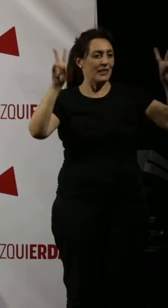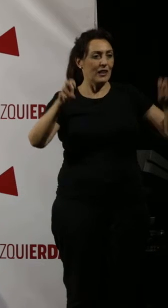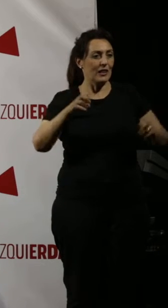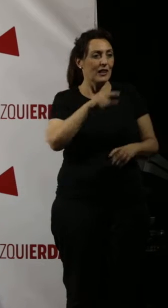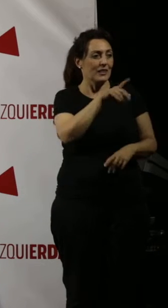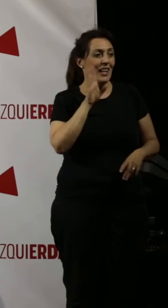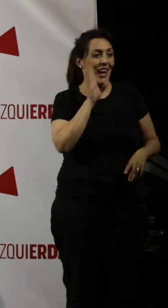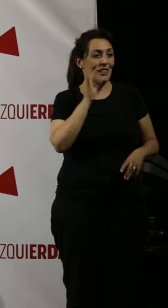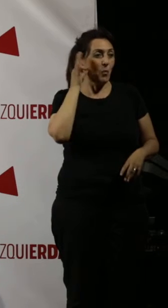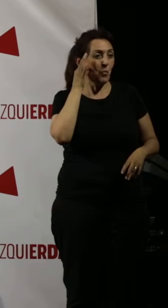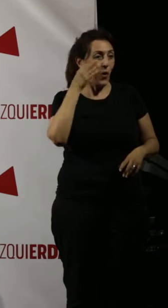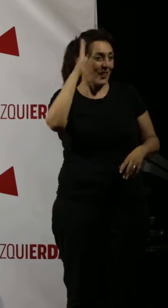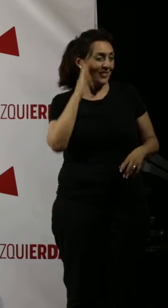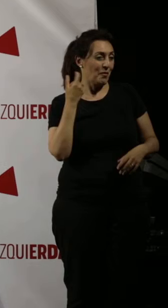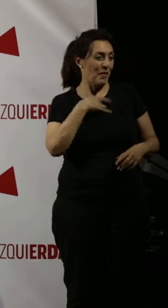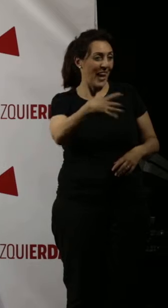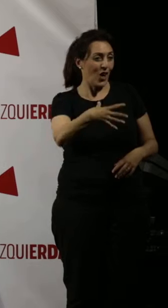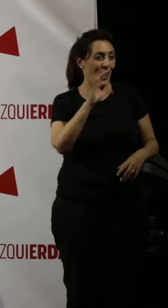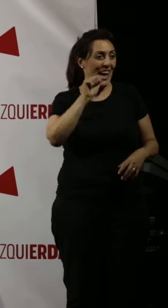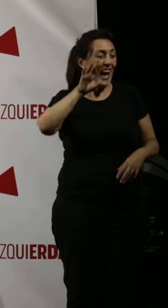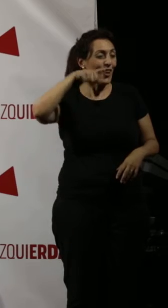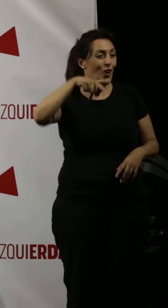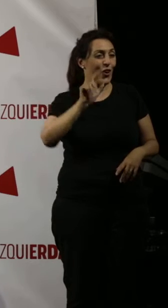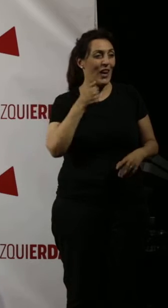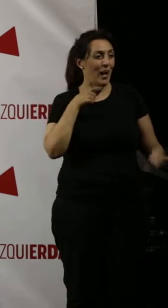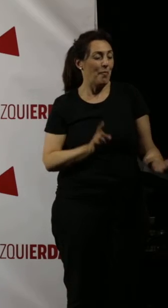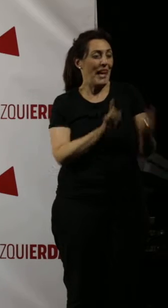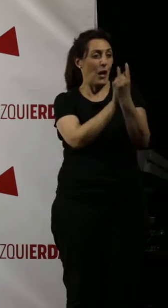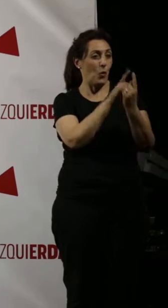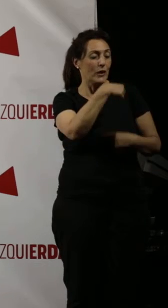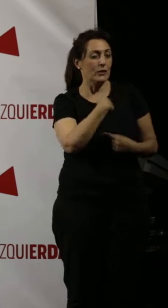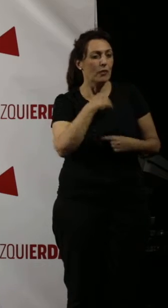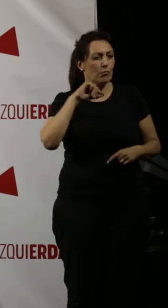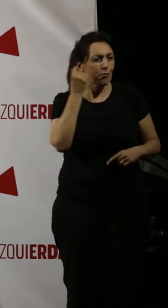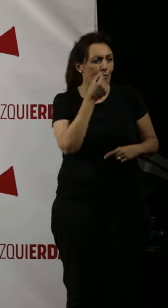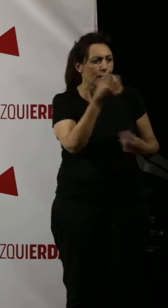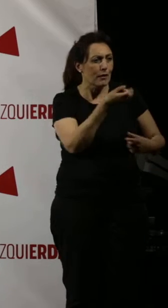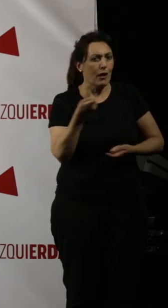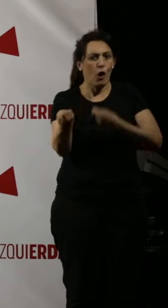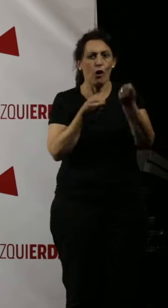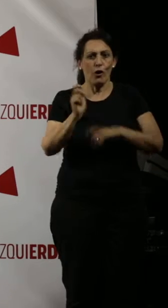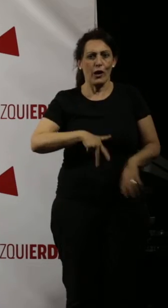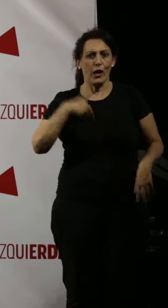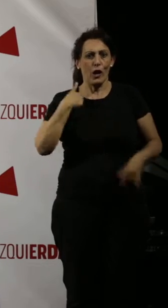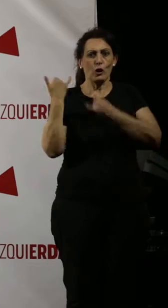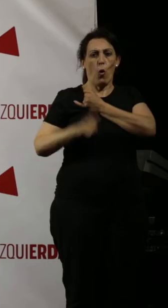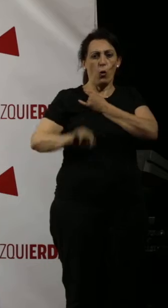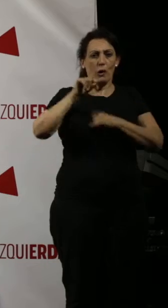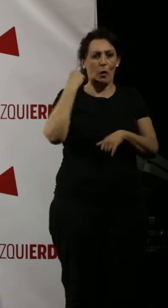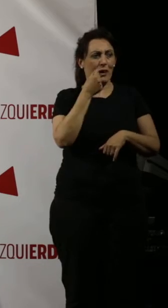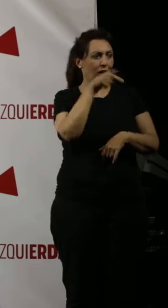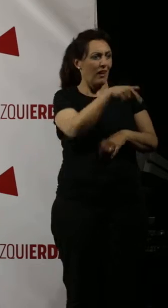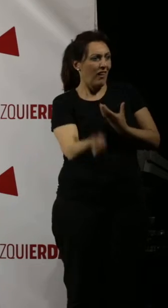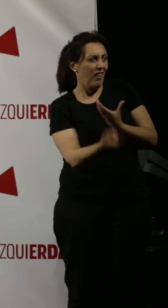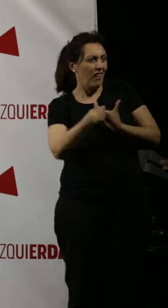como Carola Reynches. Digo que cuando me la encuentro y de pronto me entero como coordinador general, soy el último que me entero que es